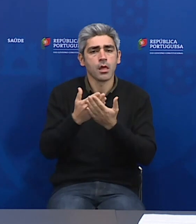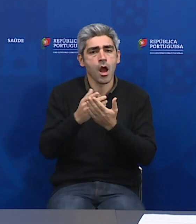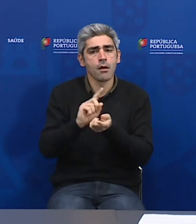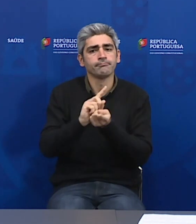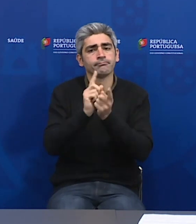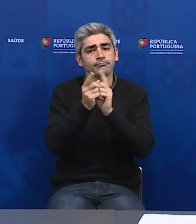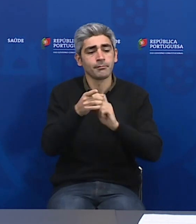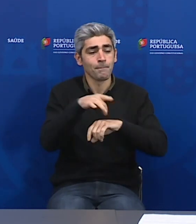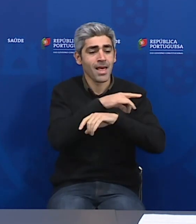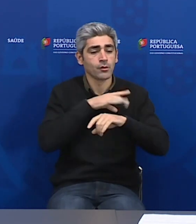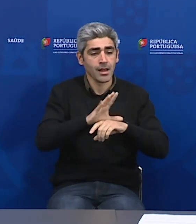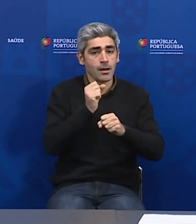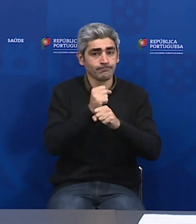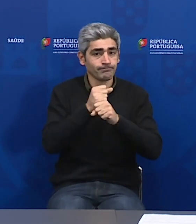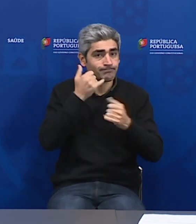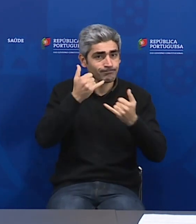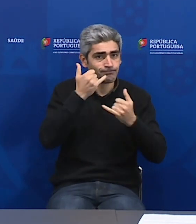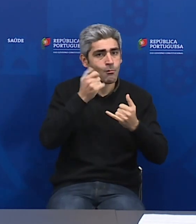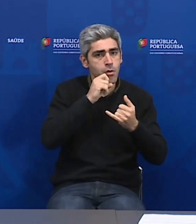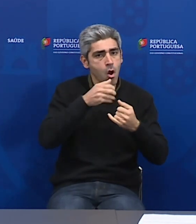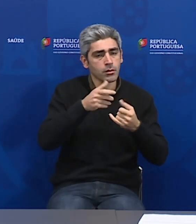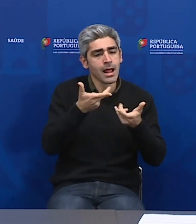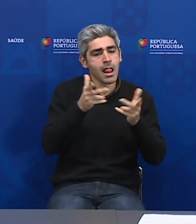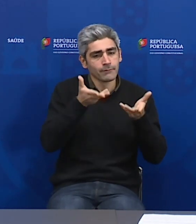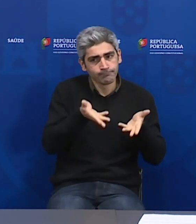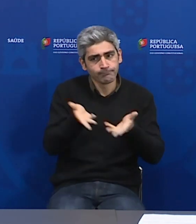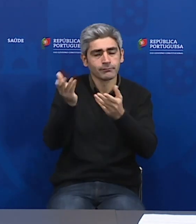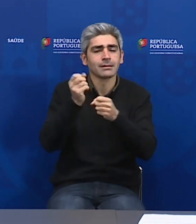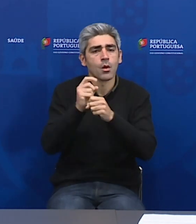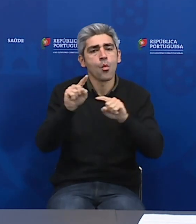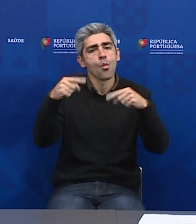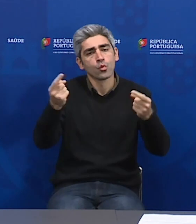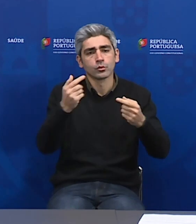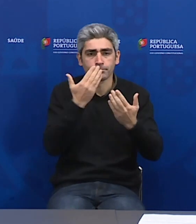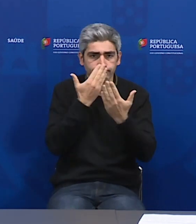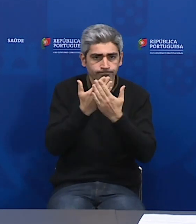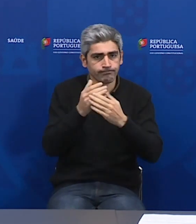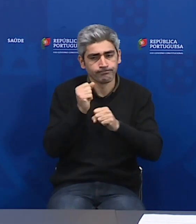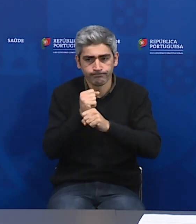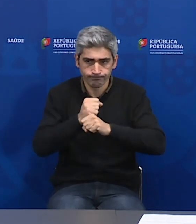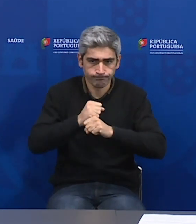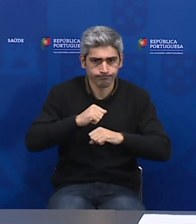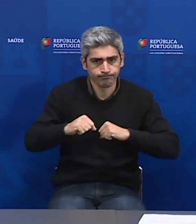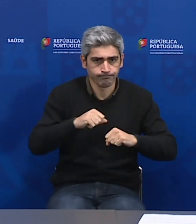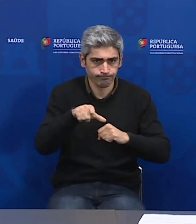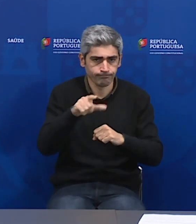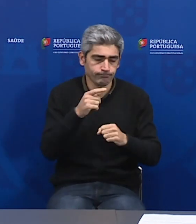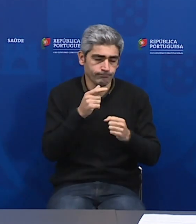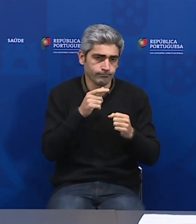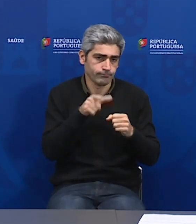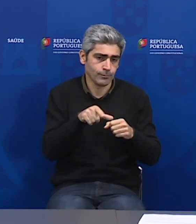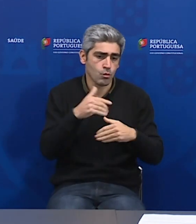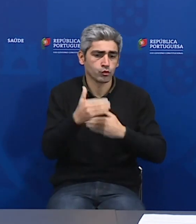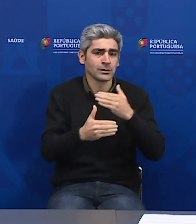libertação destes médicos para outras frentes de combate à epidemia, num processo que, como sabemos, é